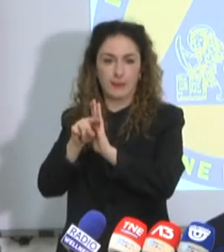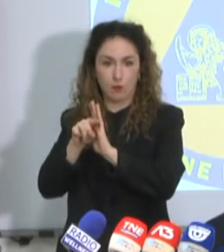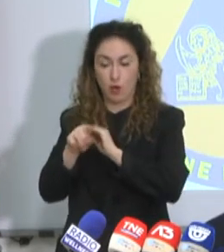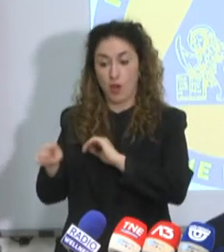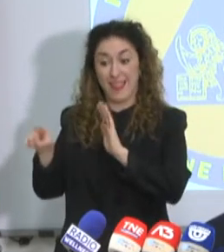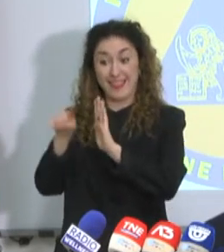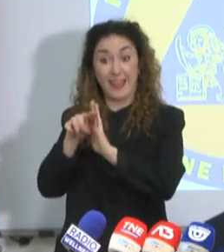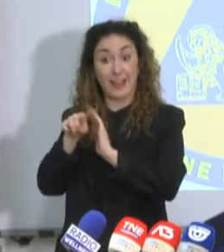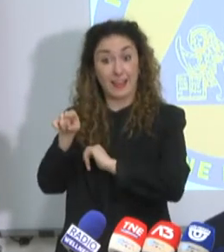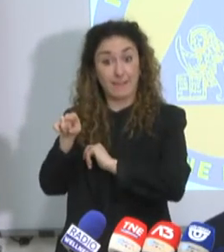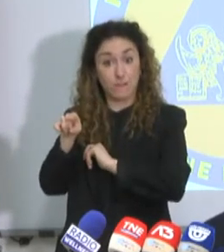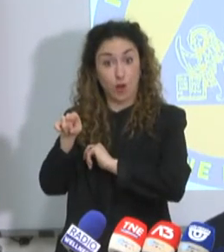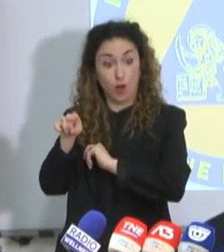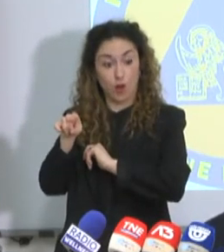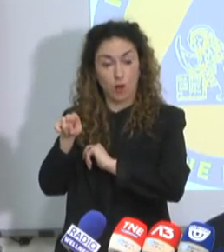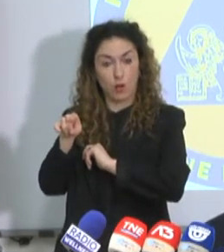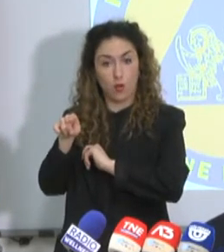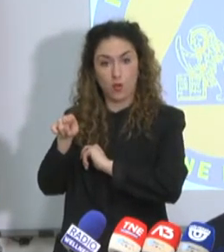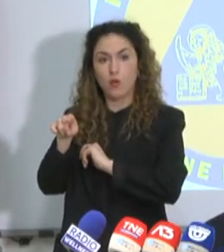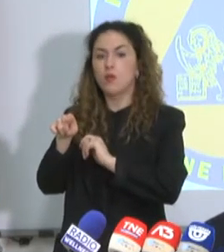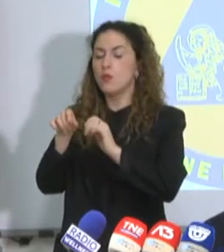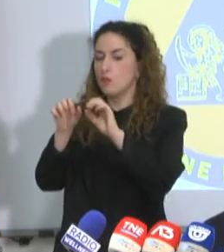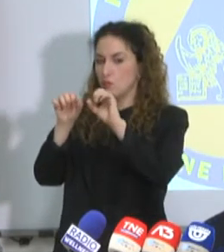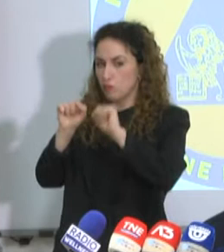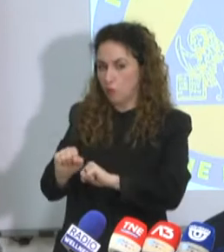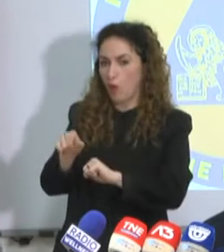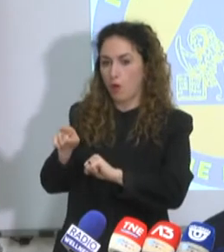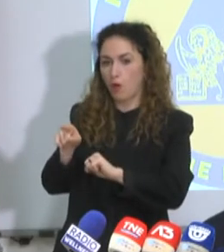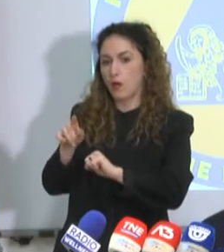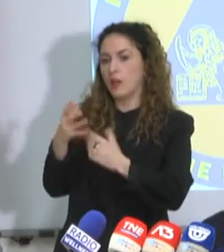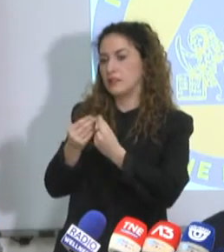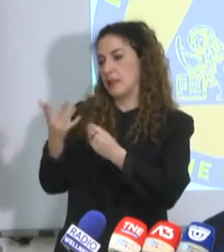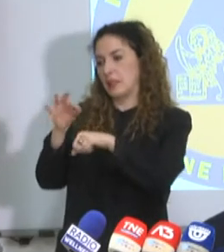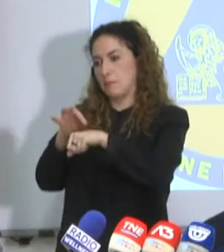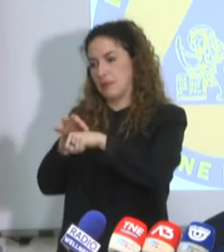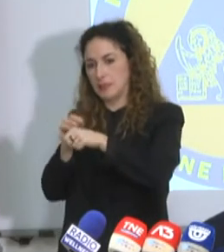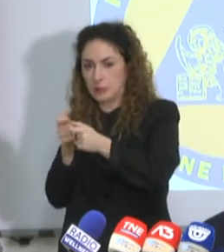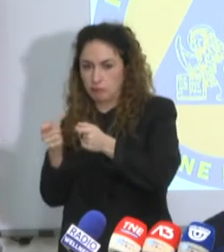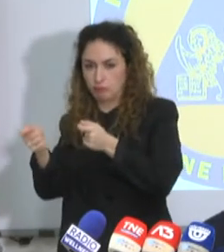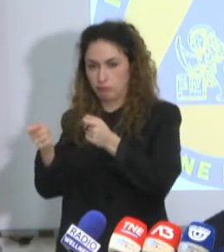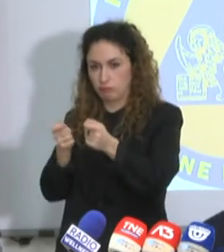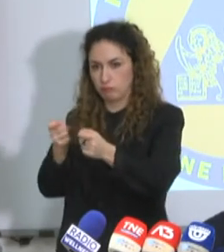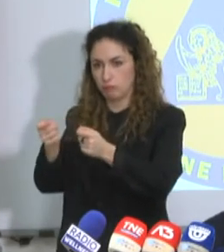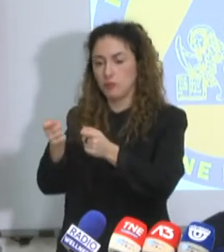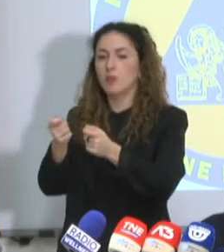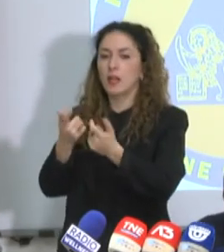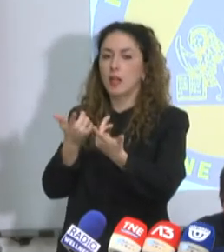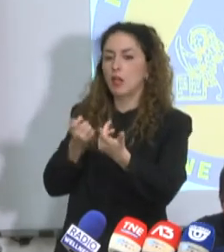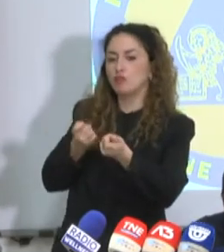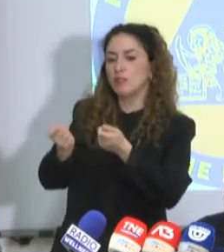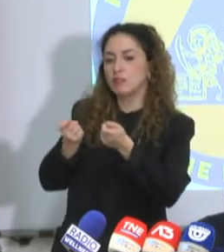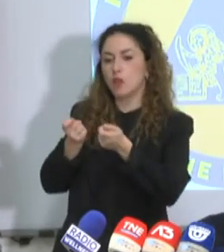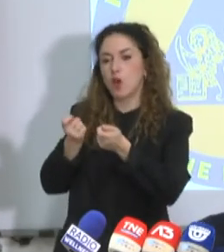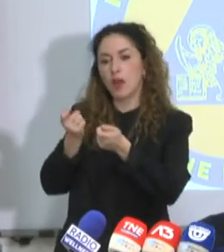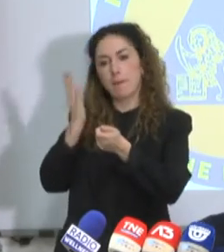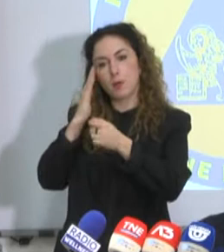negativizzati possono essere gestiti insieme ad altri pazienti e questo facilita ovviamente la gestione dei posti letto di